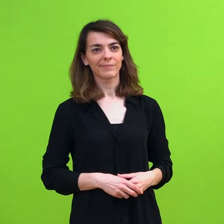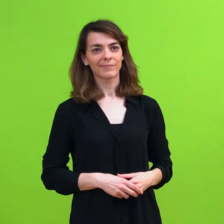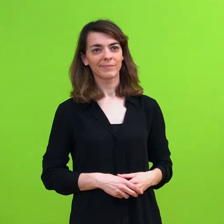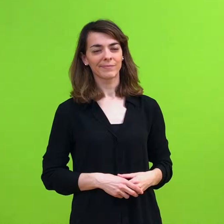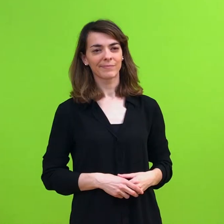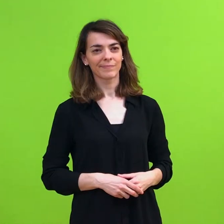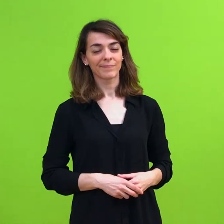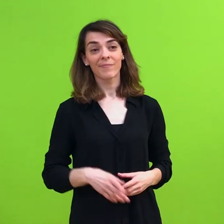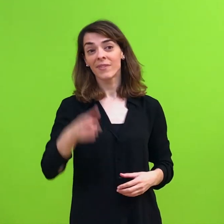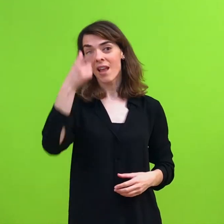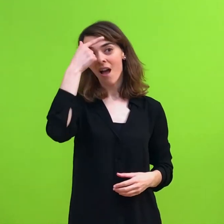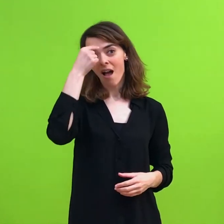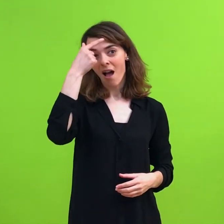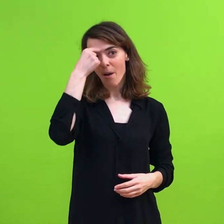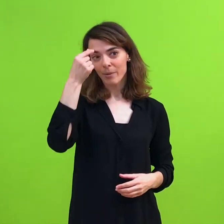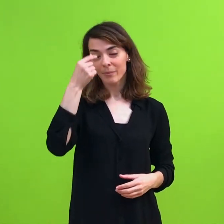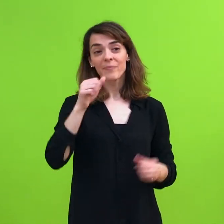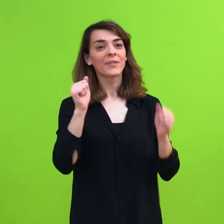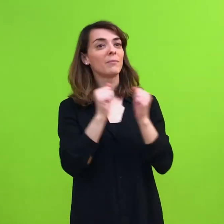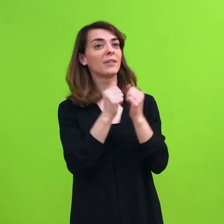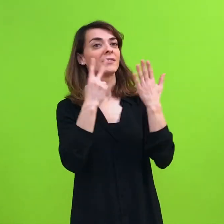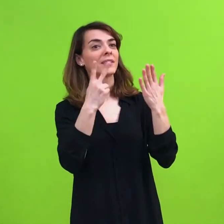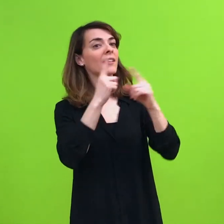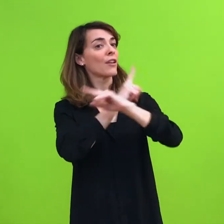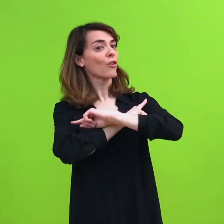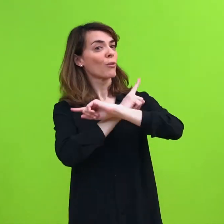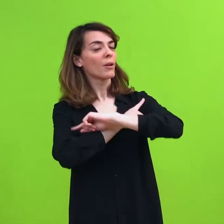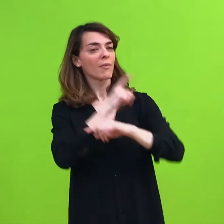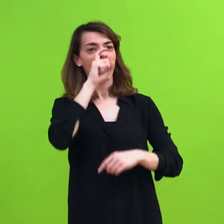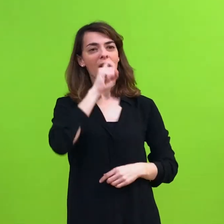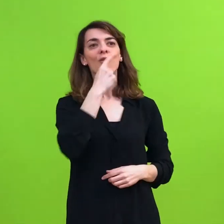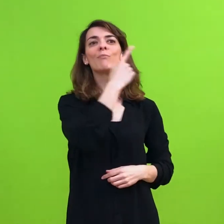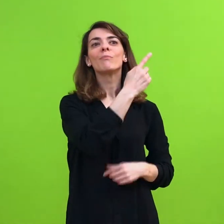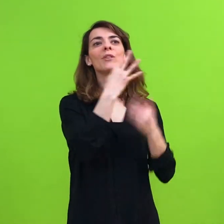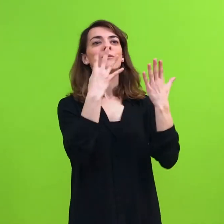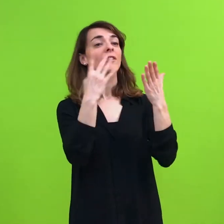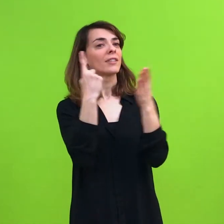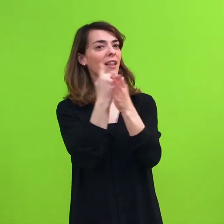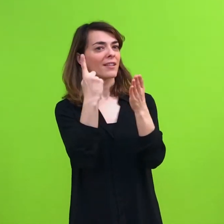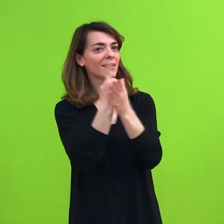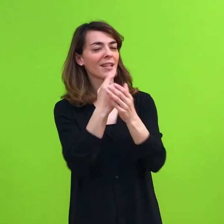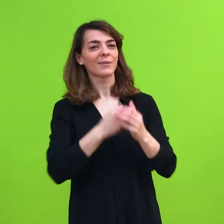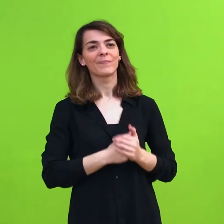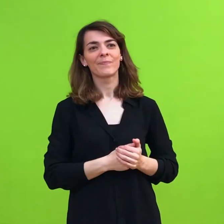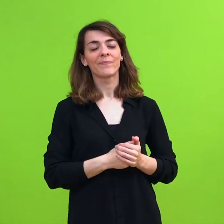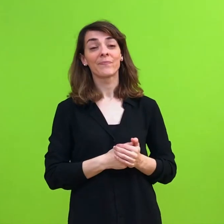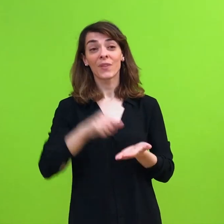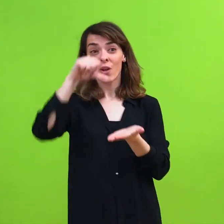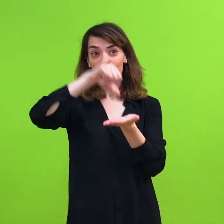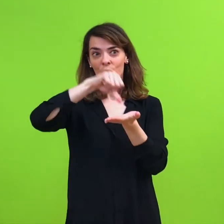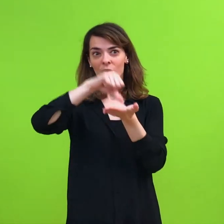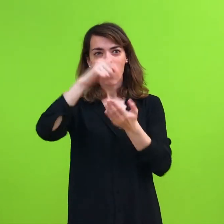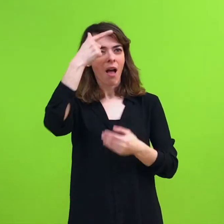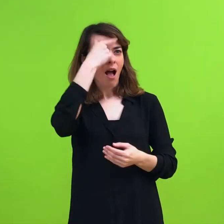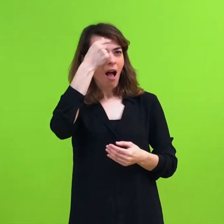Ávila, 27 de noviembre de 1916. Una intensa nevada se hace presente en la ciudad.